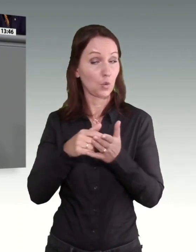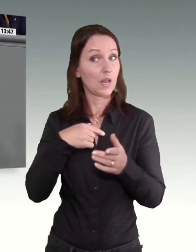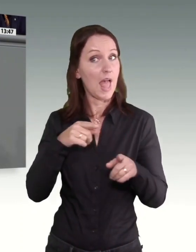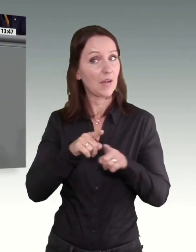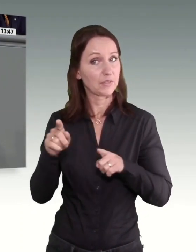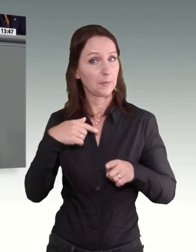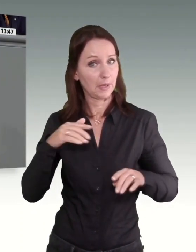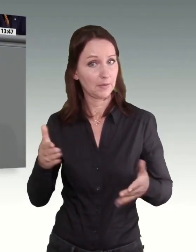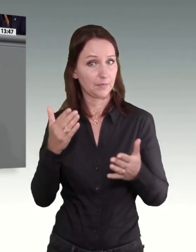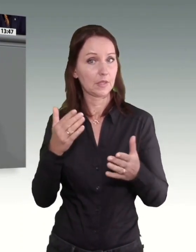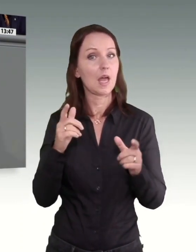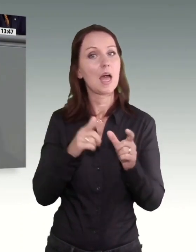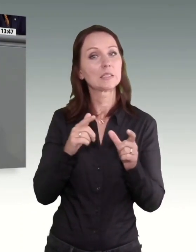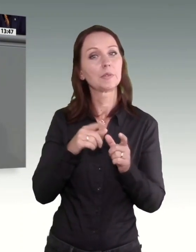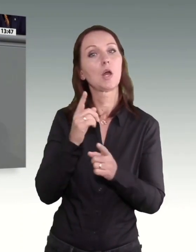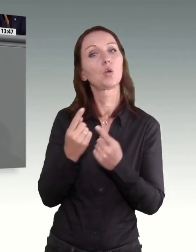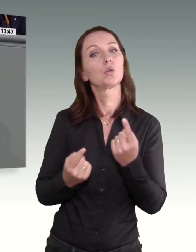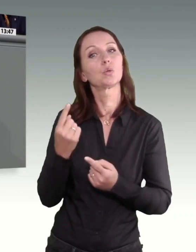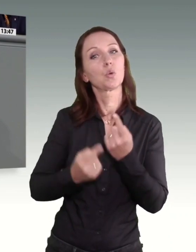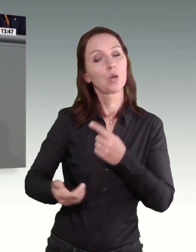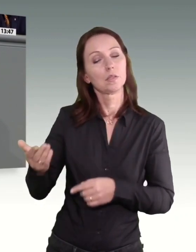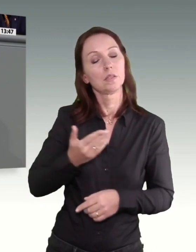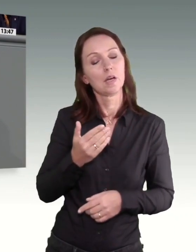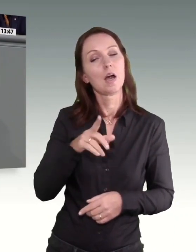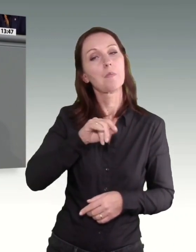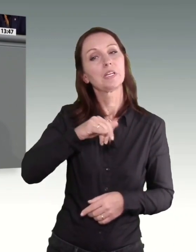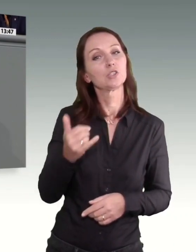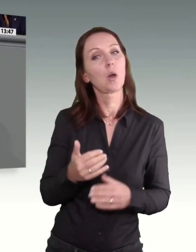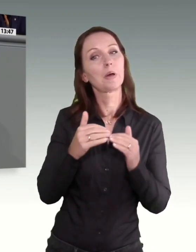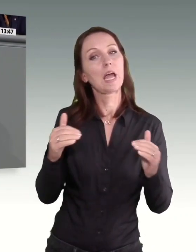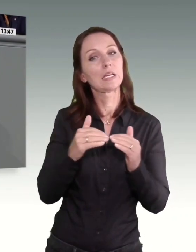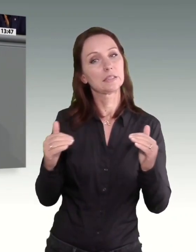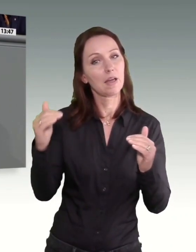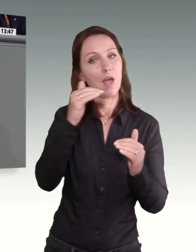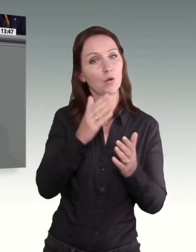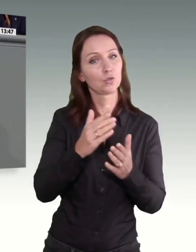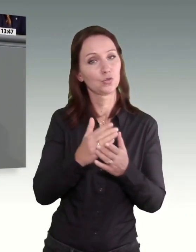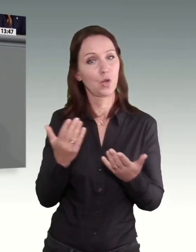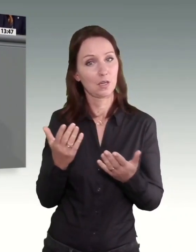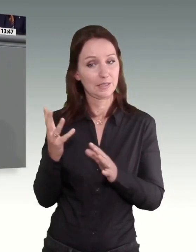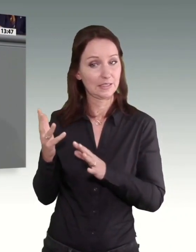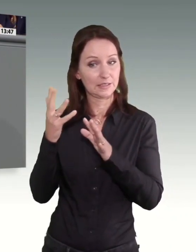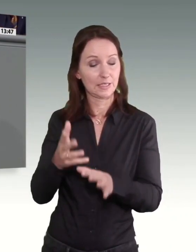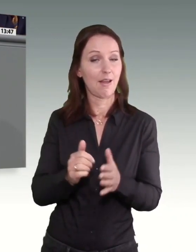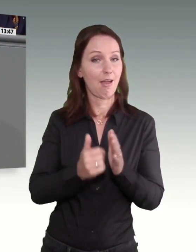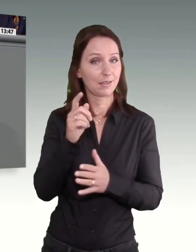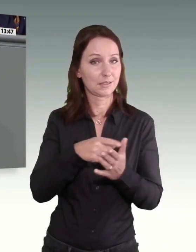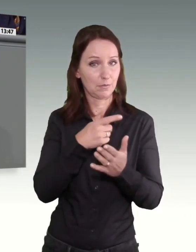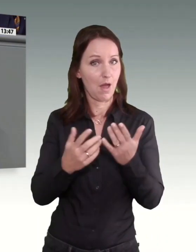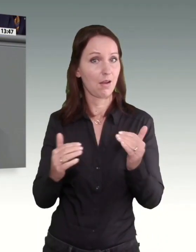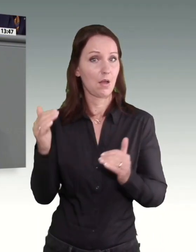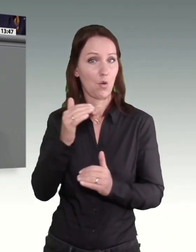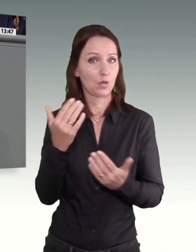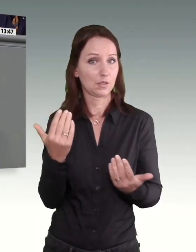Unterstützung von SPD und Grünen die Minijob-Grenze erhöht haben, erstmalig seit zehn Jahren auch denjenigen